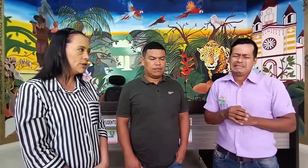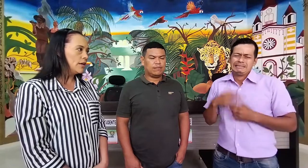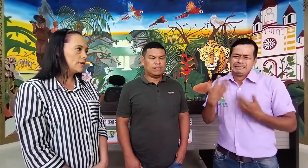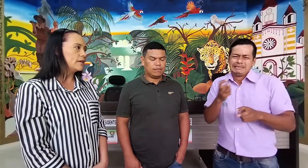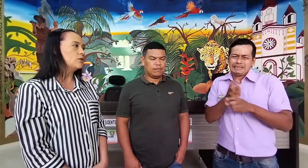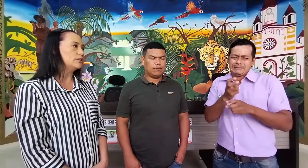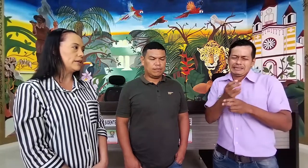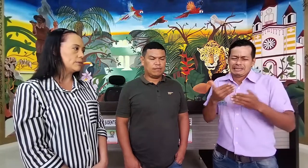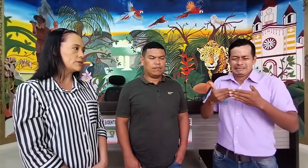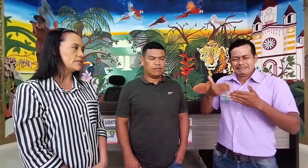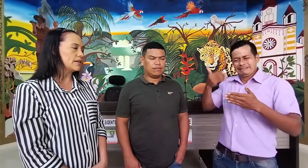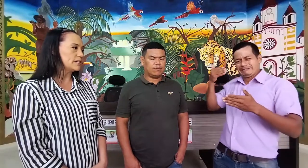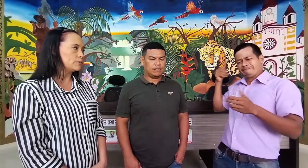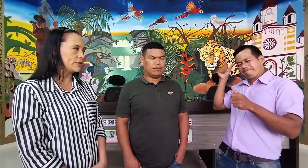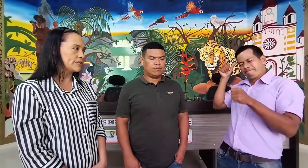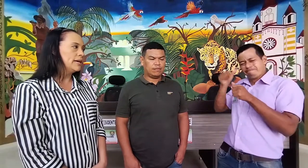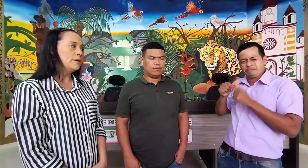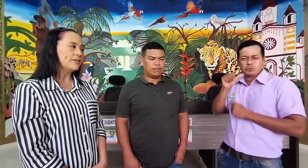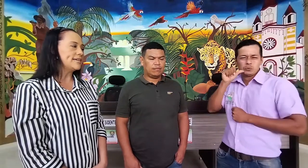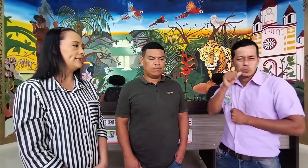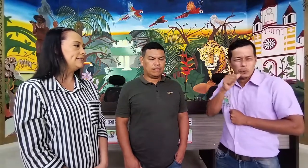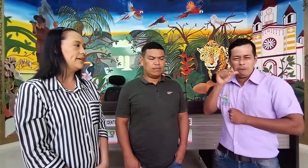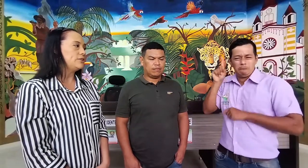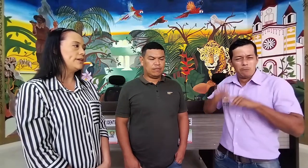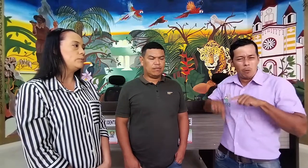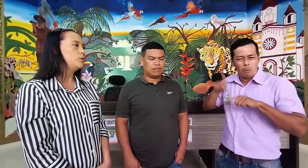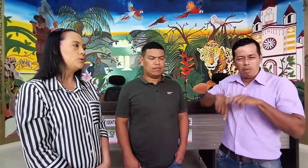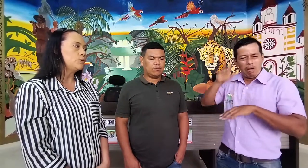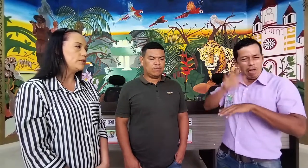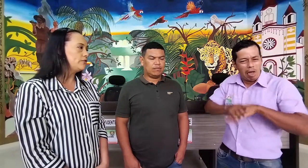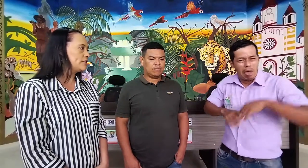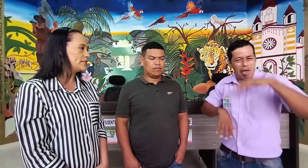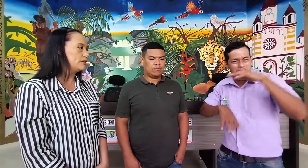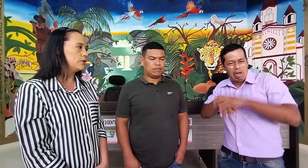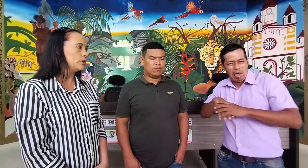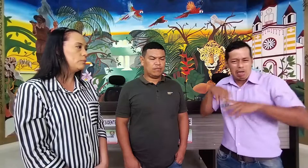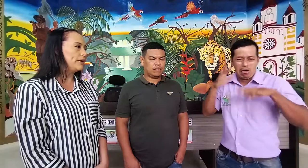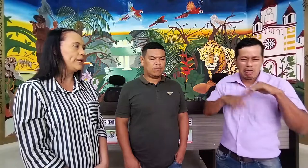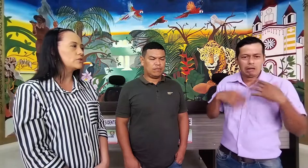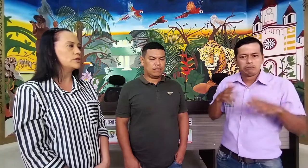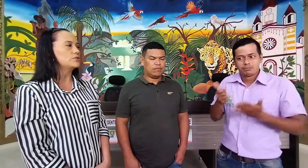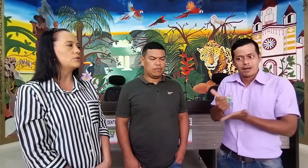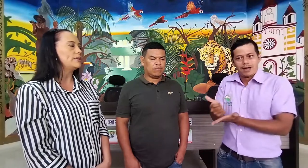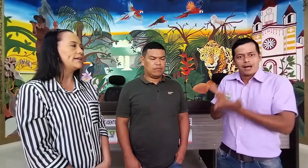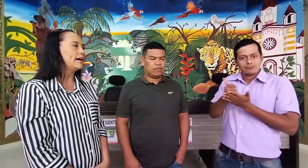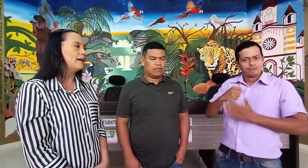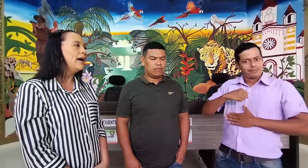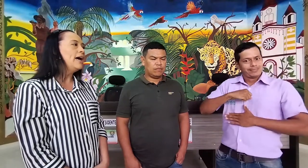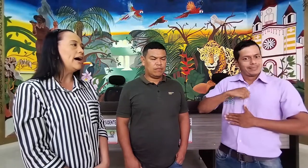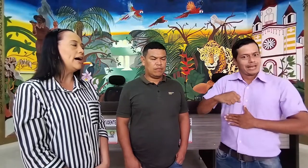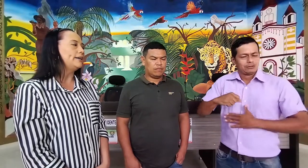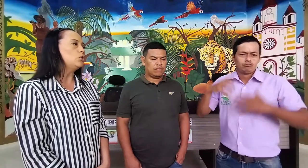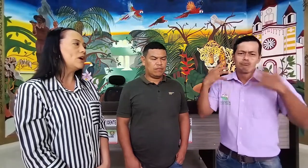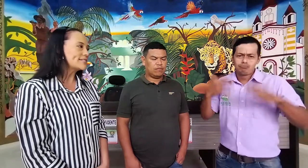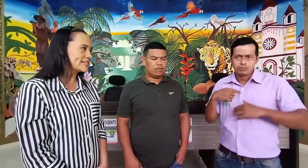y encontremos esa respuesta. Pues antes de ello era muy, muy difícil, muy complejo, se nos obligaba a no hacer